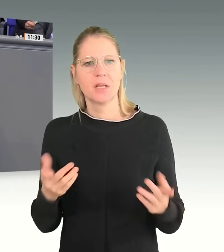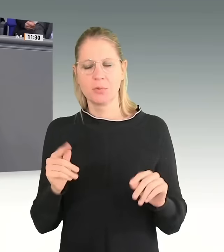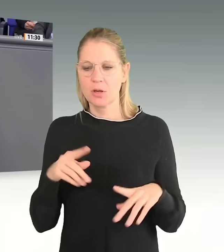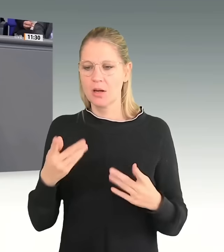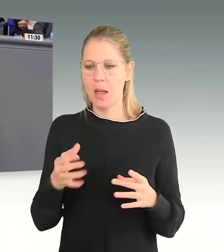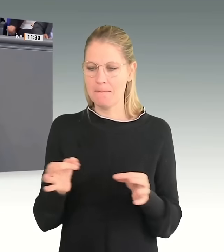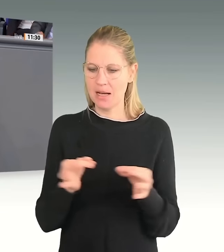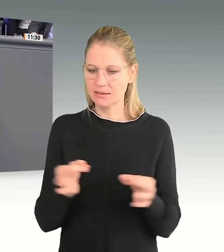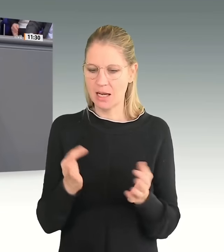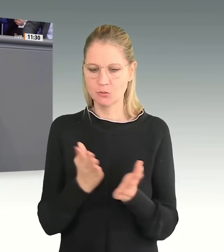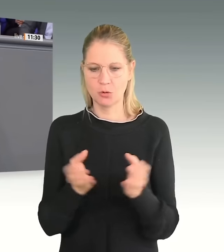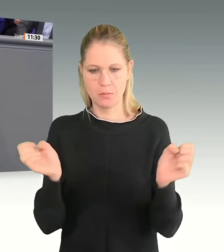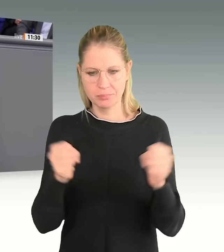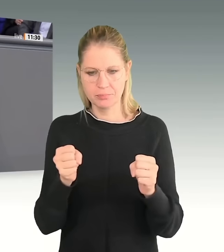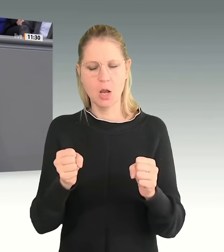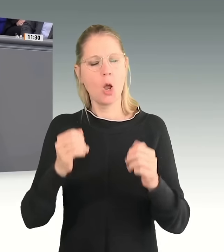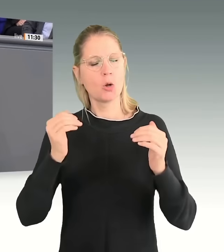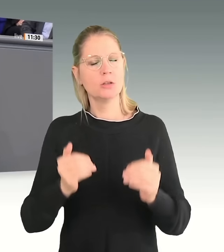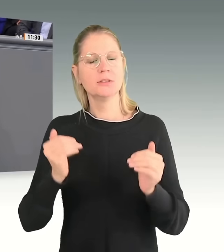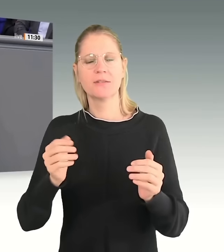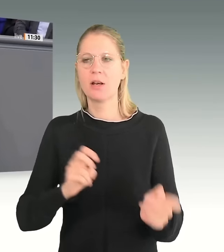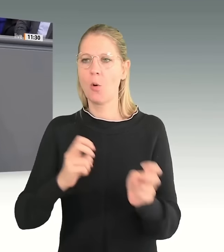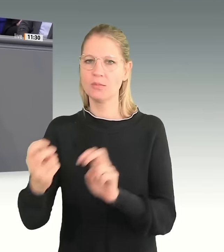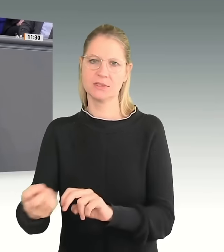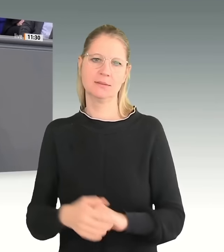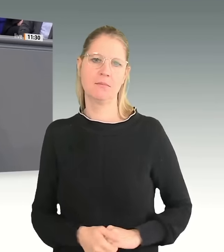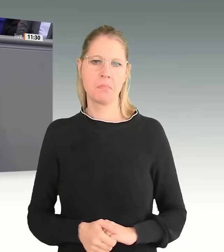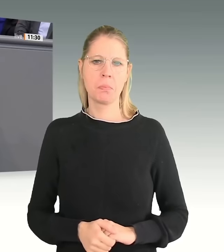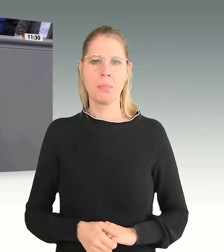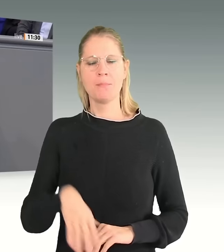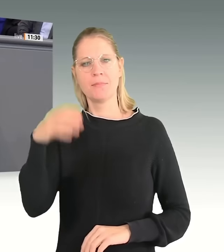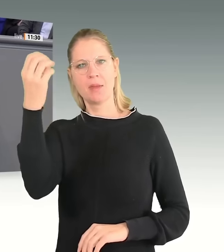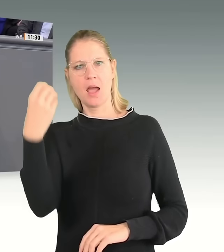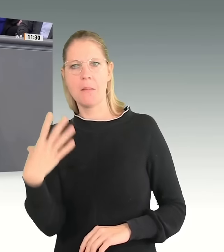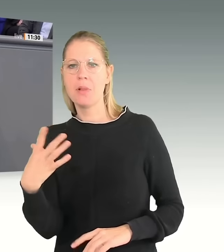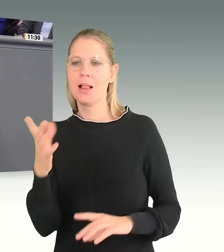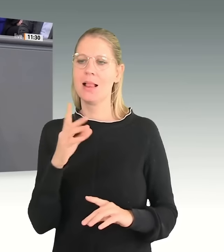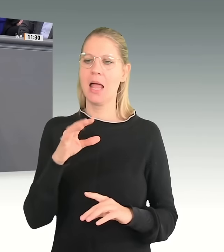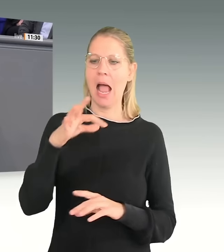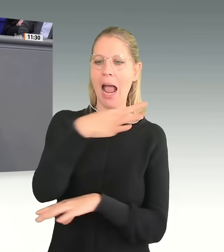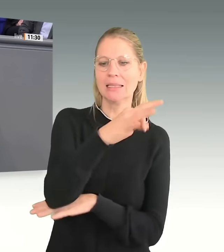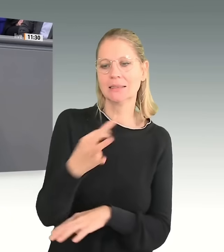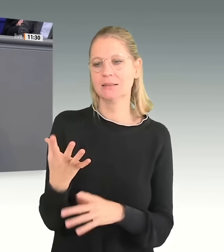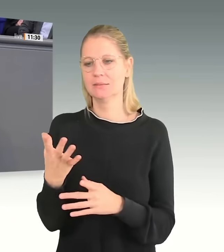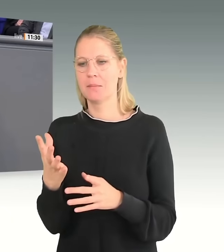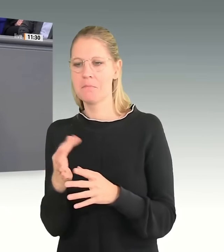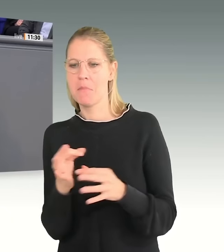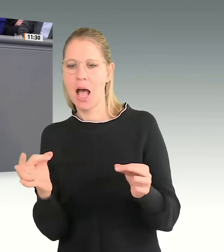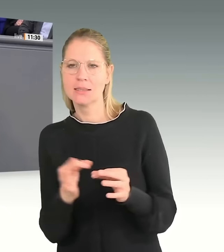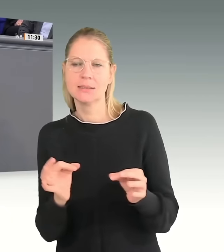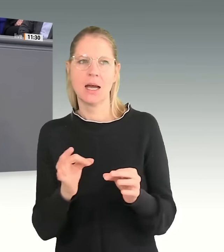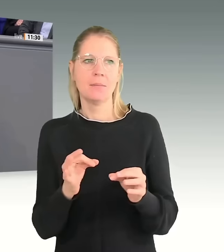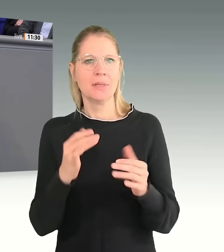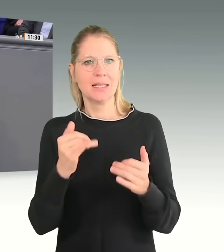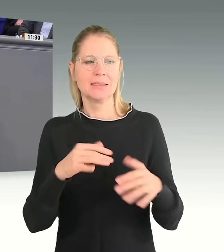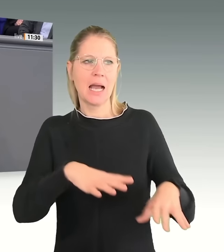Maßnahmen. Nur zögerlich, liebe Ampel, werden einzelne Vorhaben angegangen. Augen zu und wegducken,